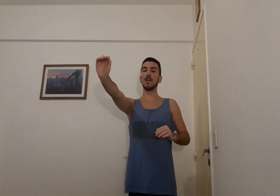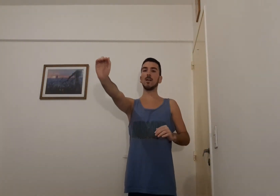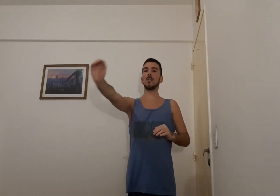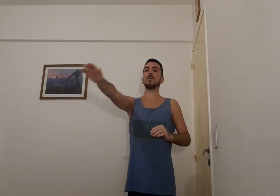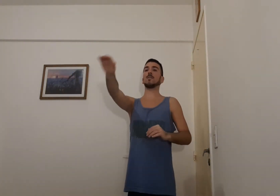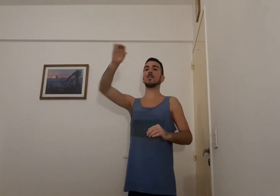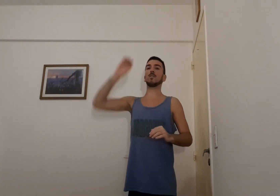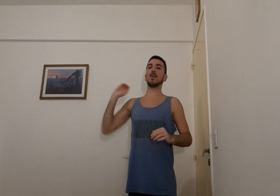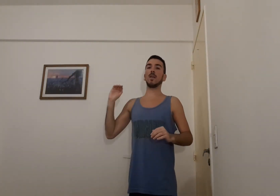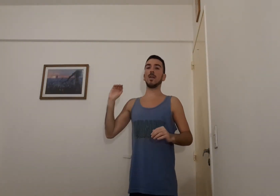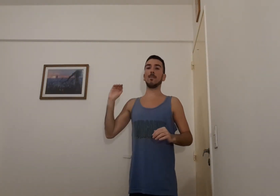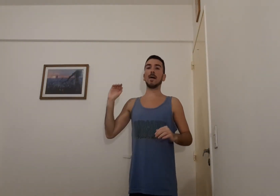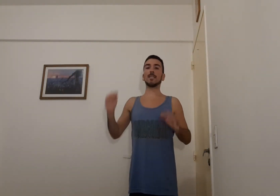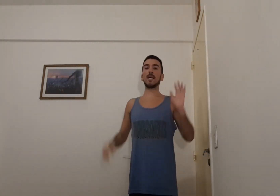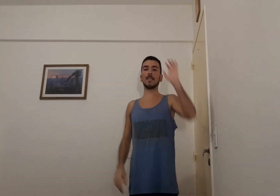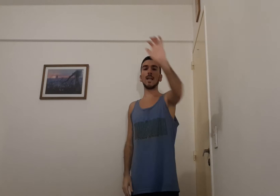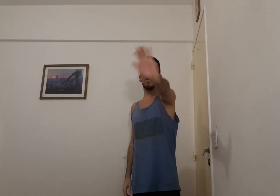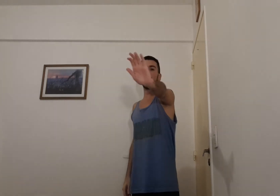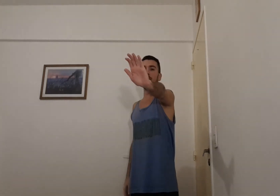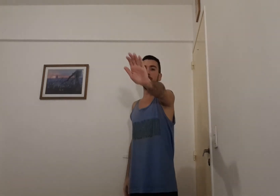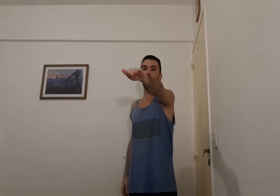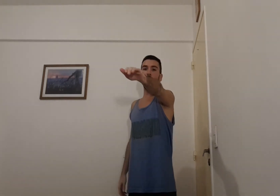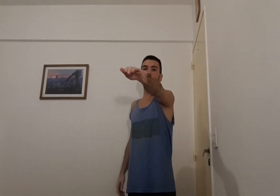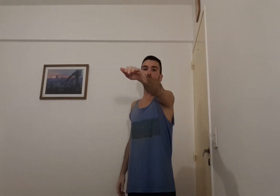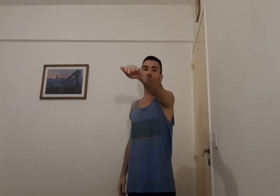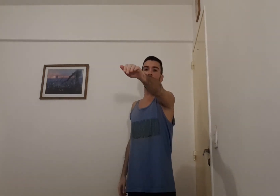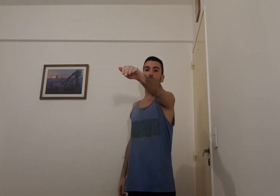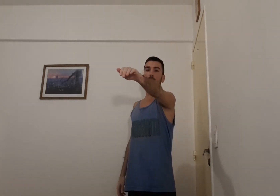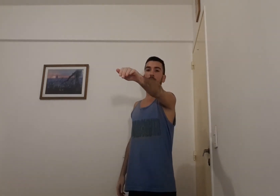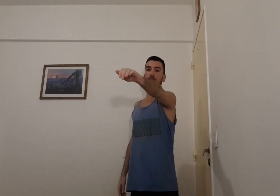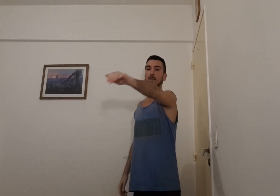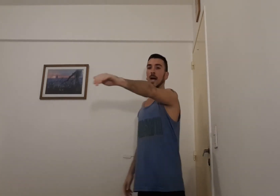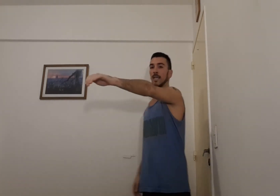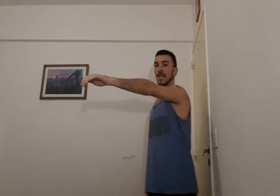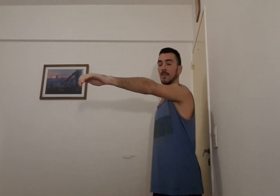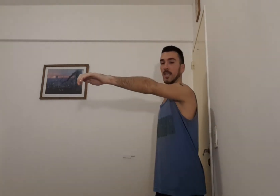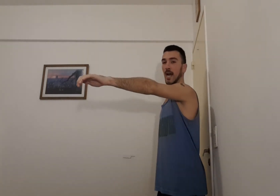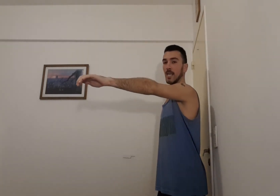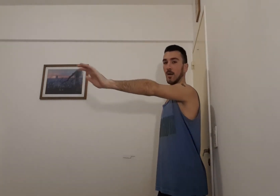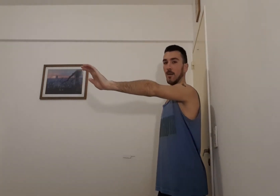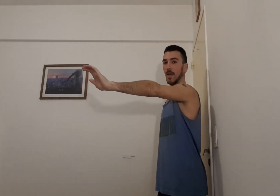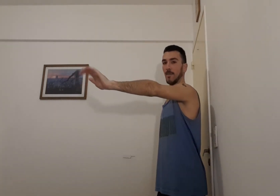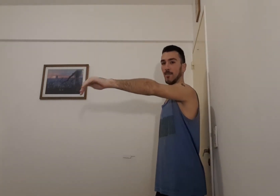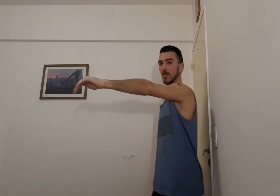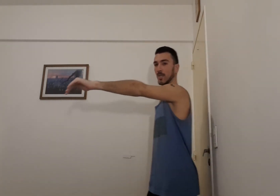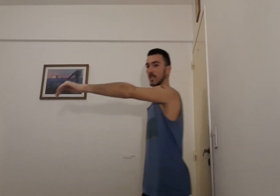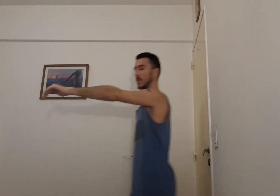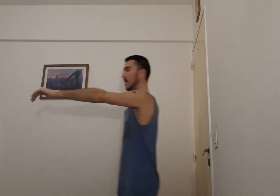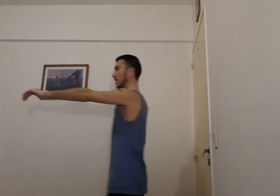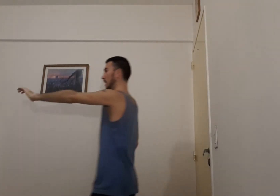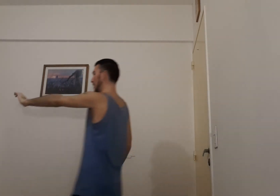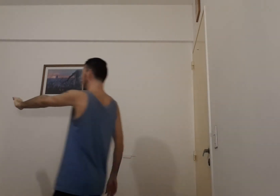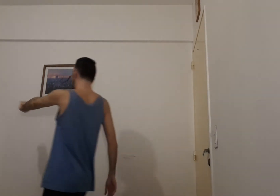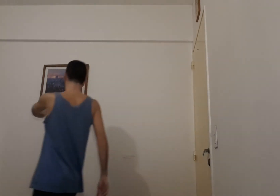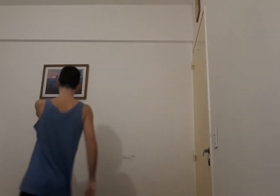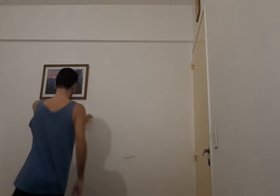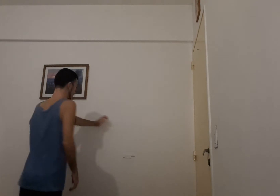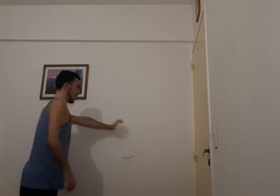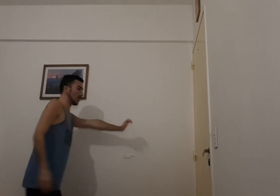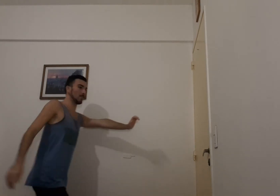pasa a hacer A y le pone la mano a quien antes era A y ahora es B. Entonces, de la misma manera, caminan